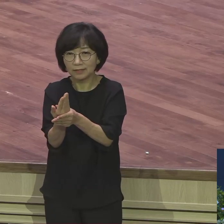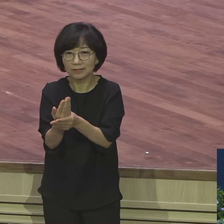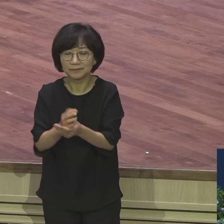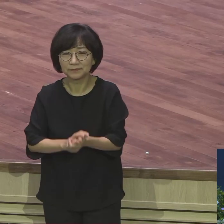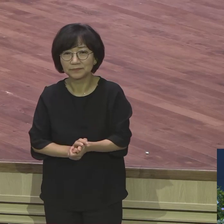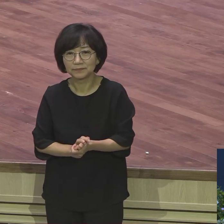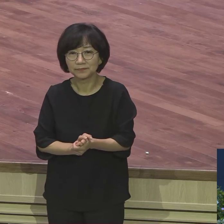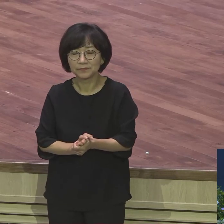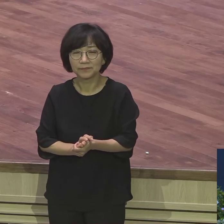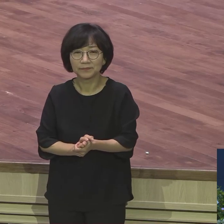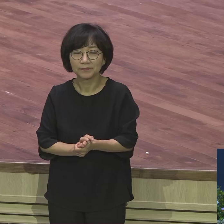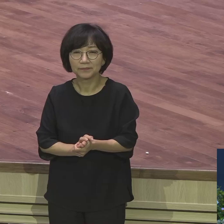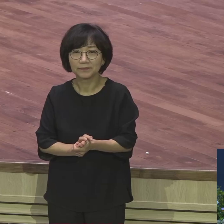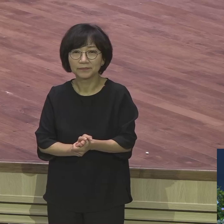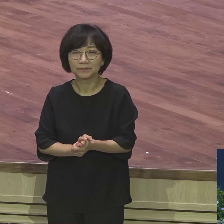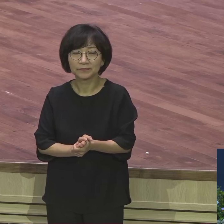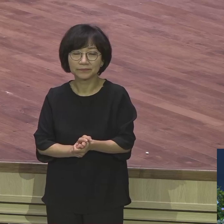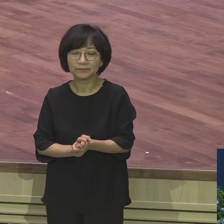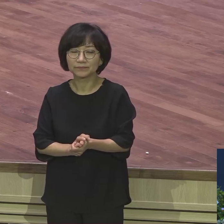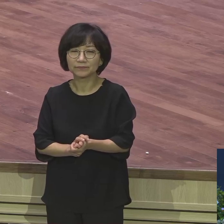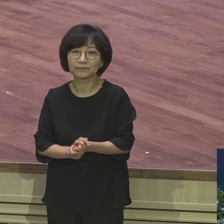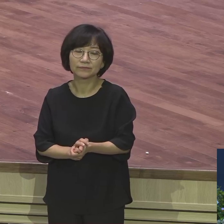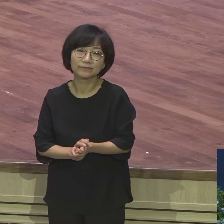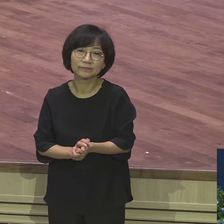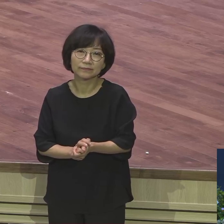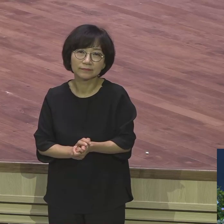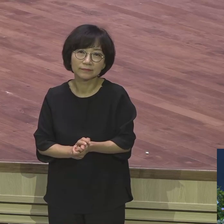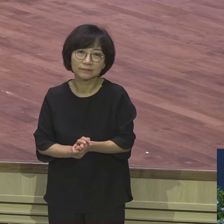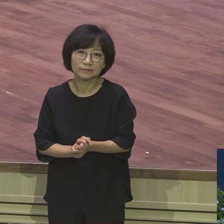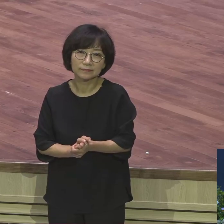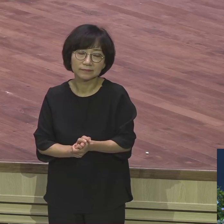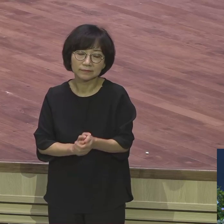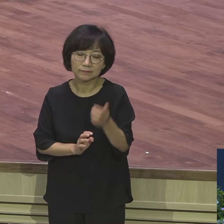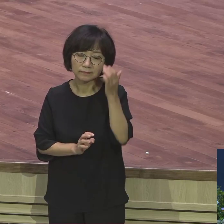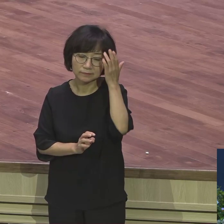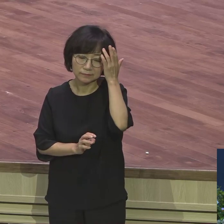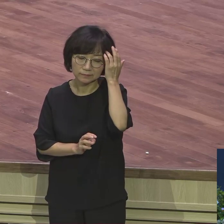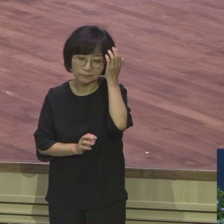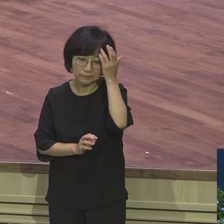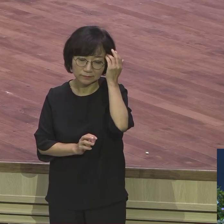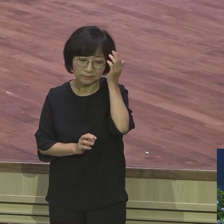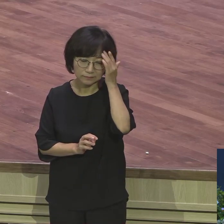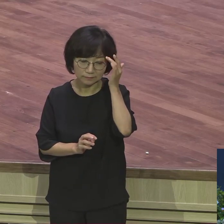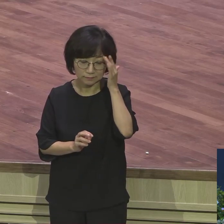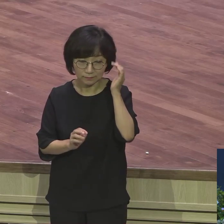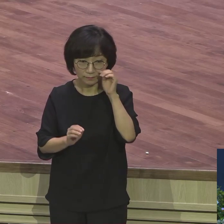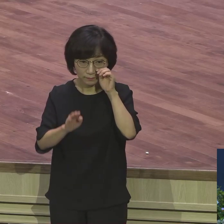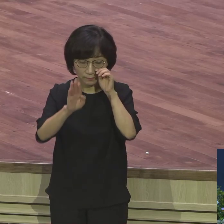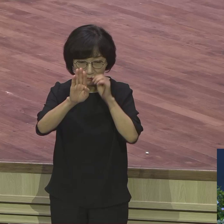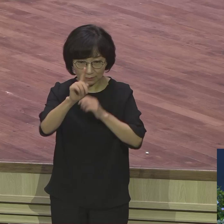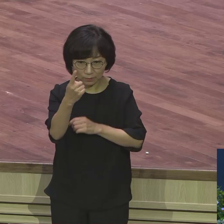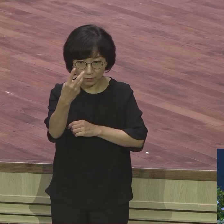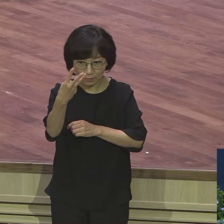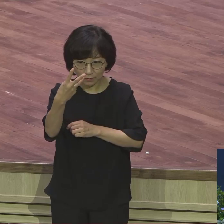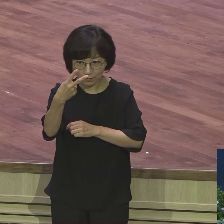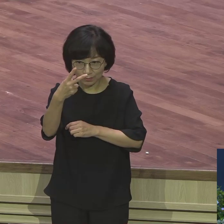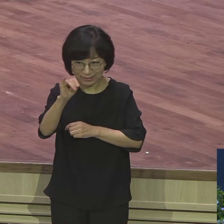왔어요 여러분 다 알고 있잖아요 뭐가 왔습니까 보드바리 아내 요셉 아내가